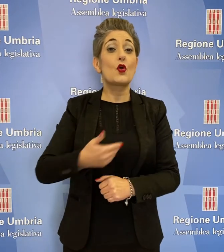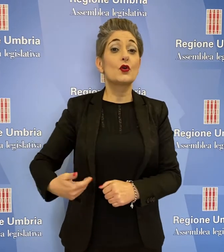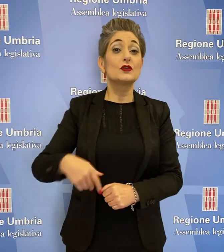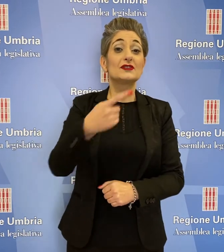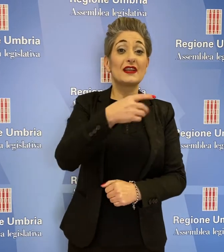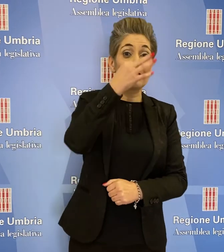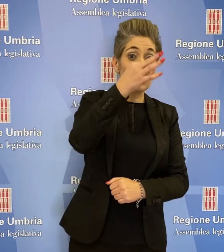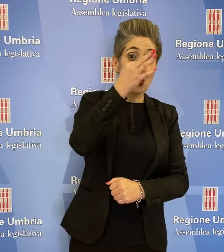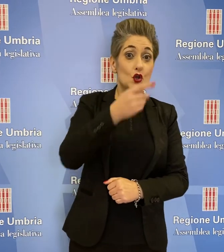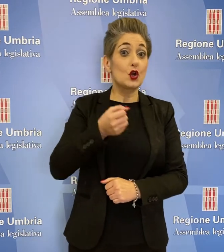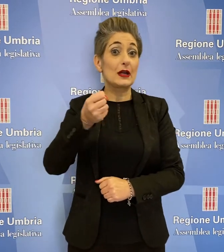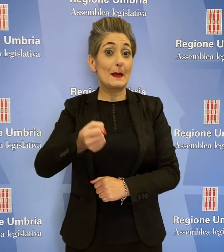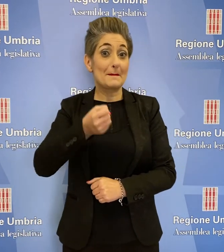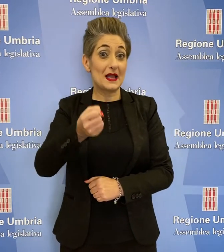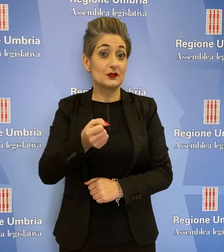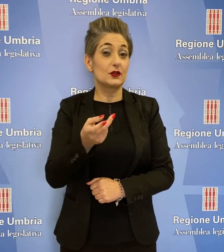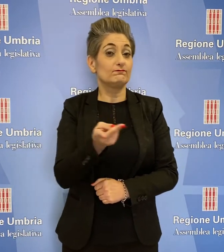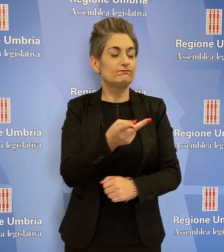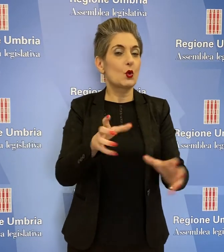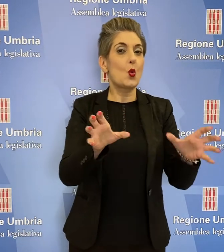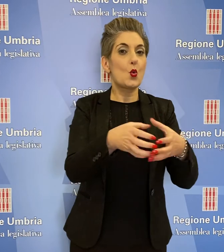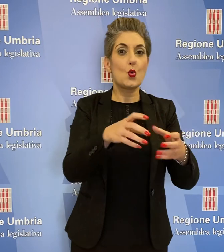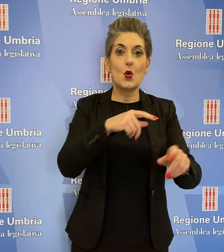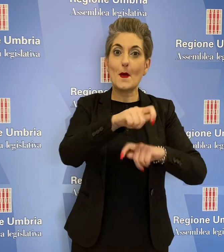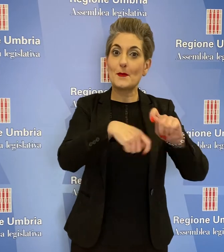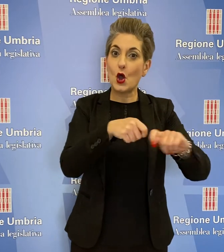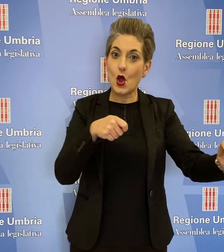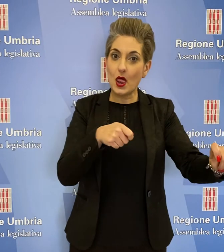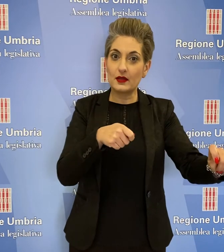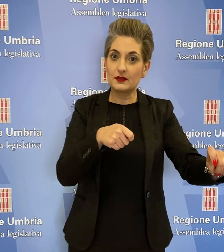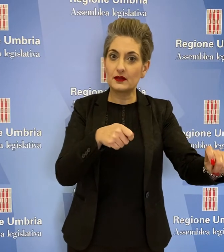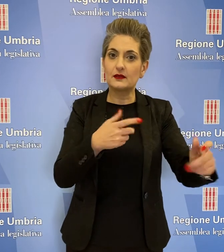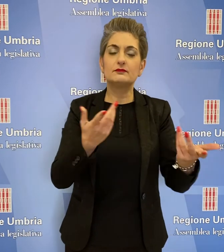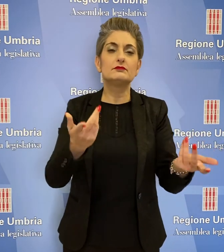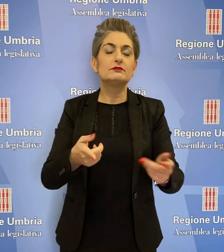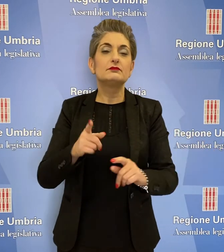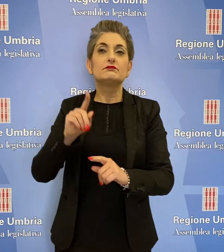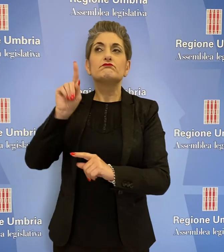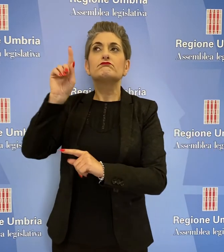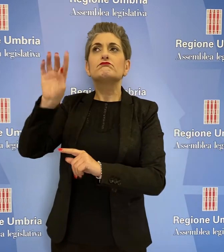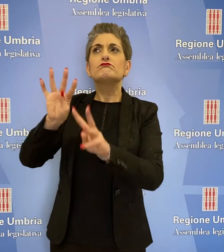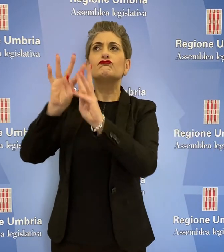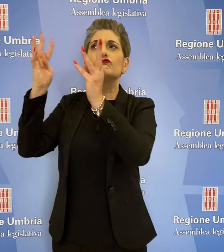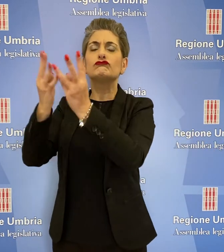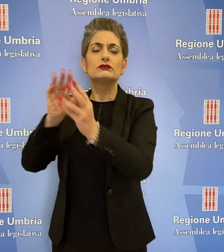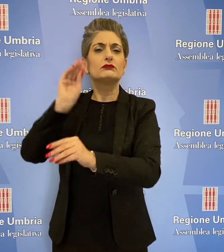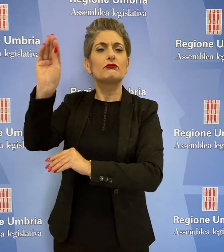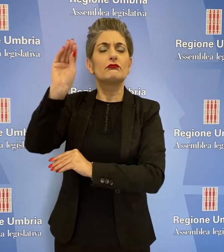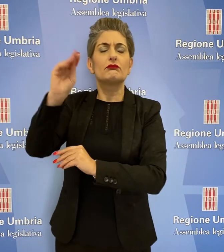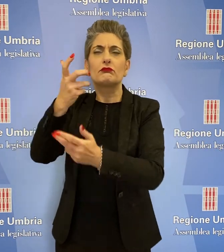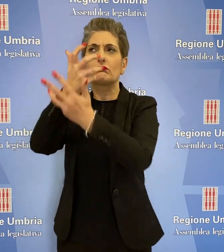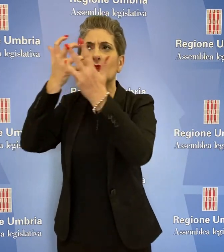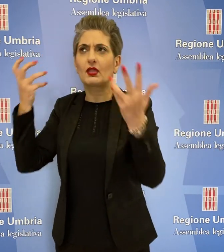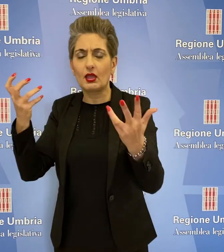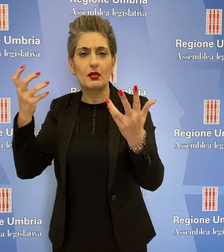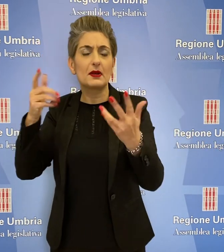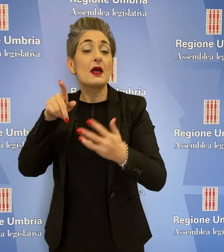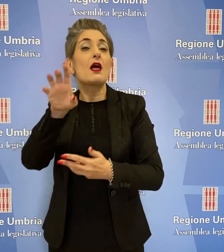Paola Fioroni e Stefano Pastorelli, gruppo Lega, hanno chiesto chiarimenti circa le iniziative che la